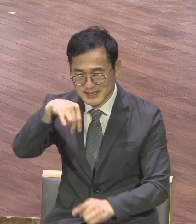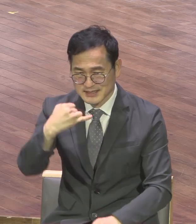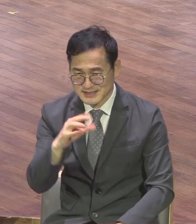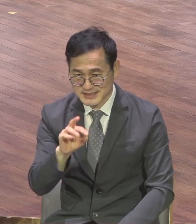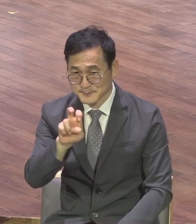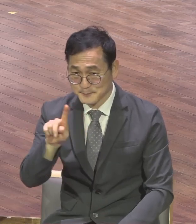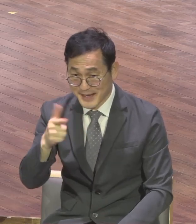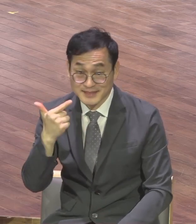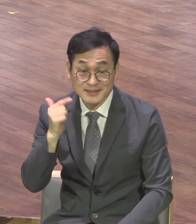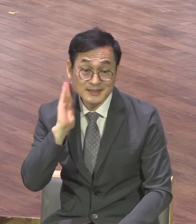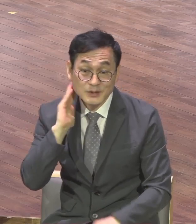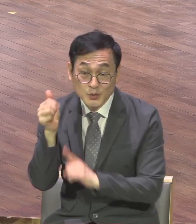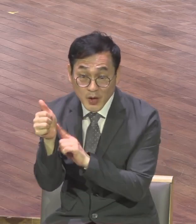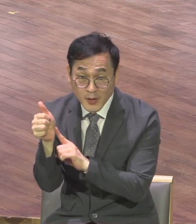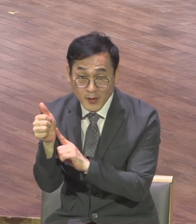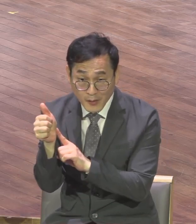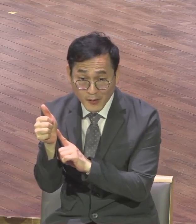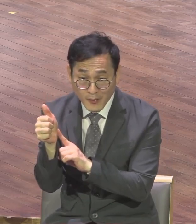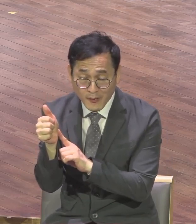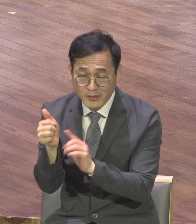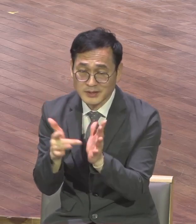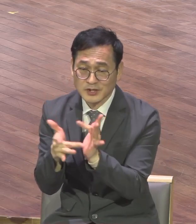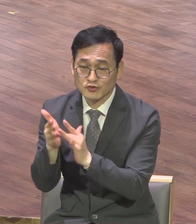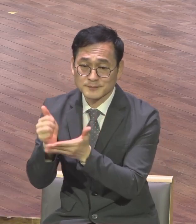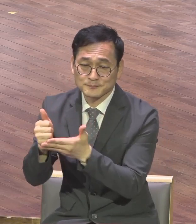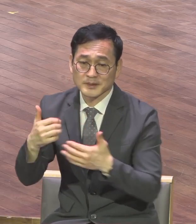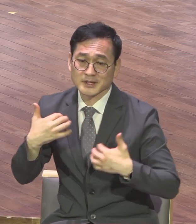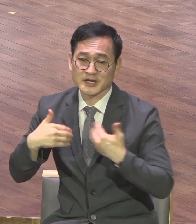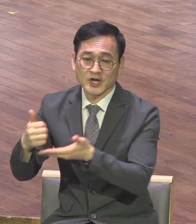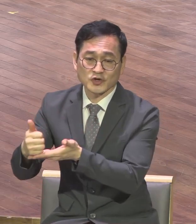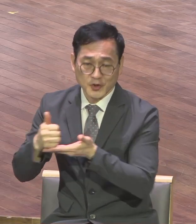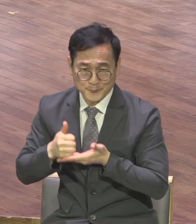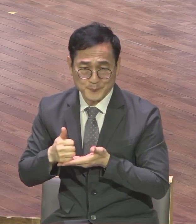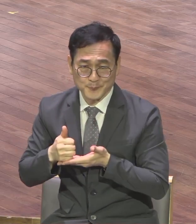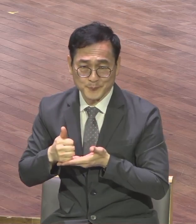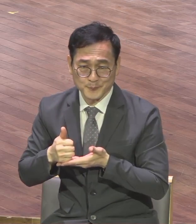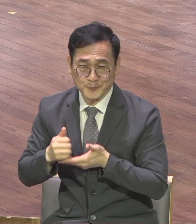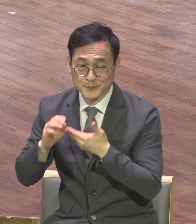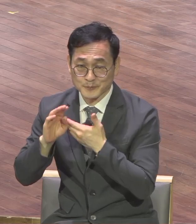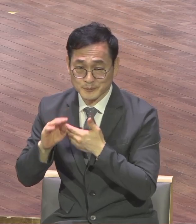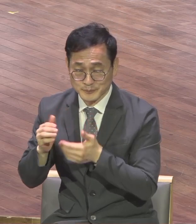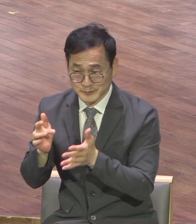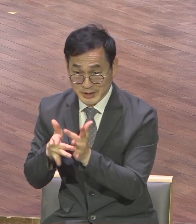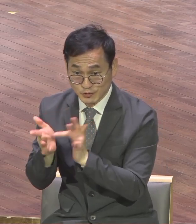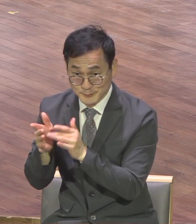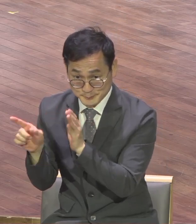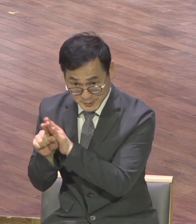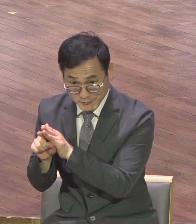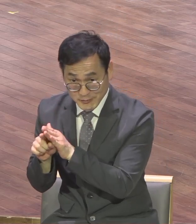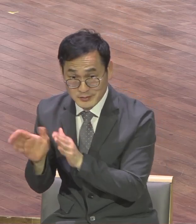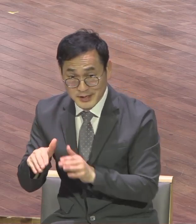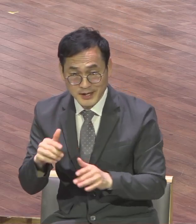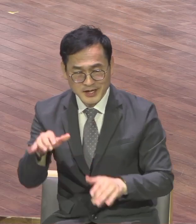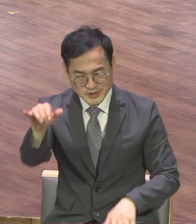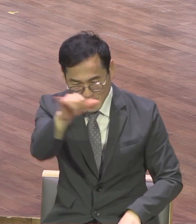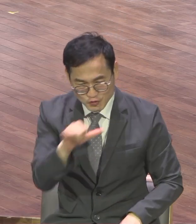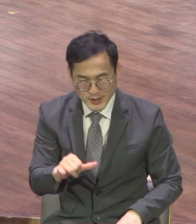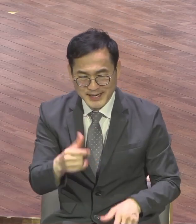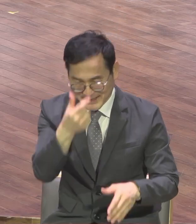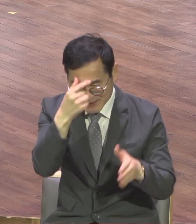신앙인이잖아요 전국에 기독교 방송 다 하세요 이런 일이 없어요 역사 일이 없는 거예요 우리나라 큰 도시마다 다